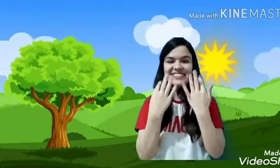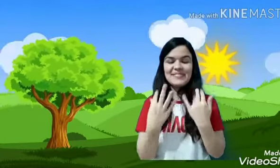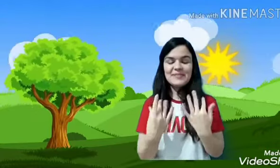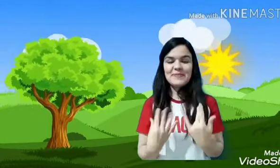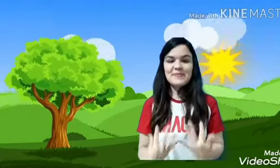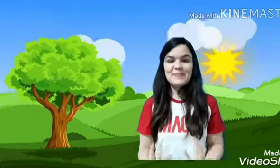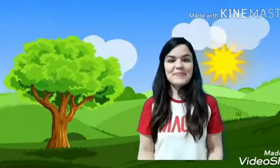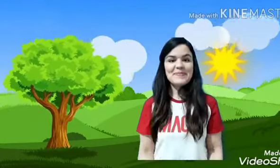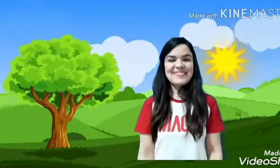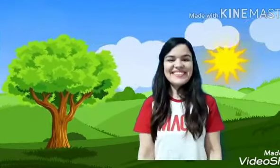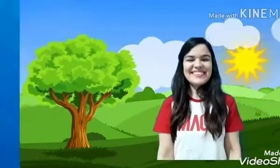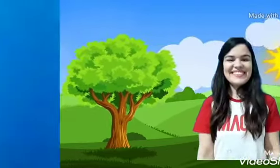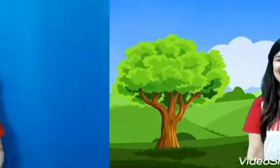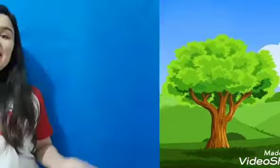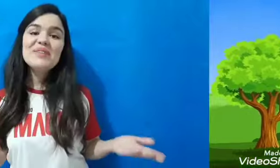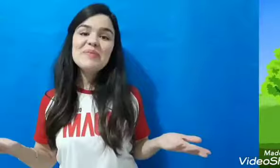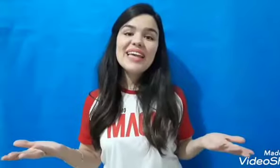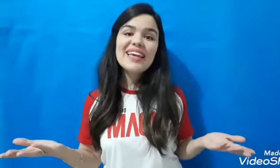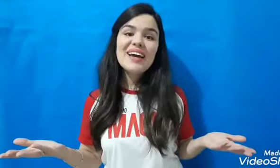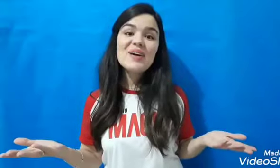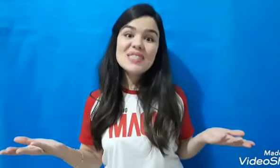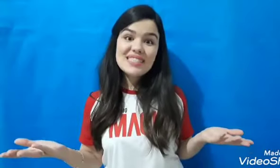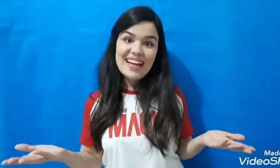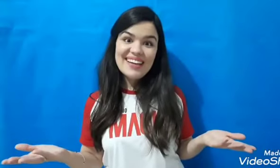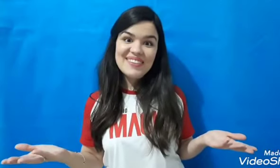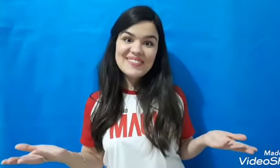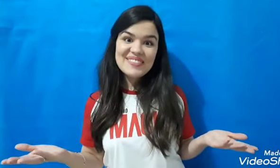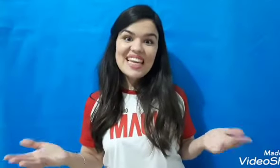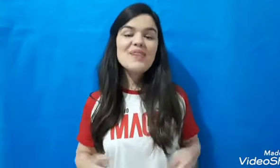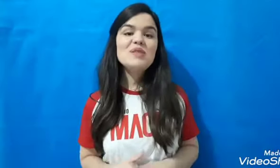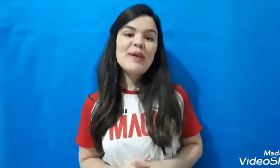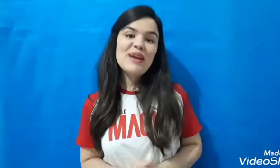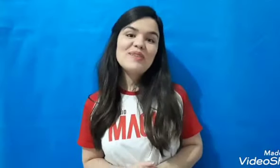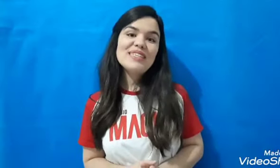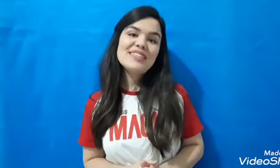E aí turminha gostaram? Espero que vocês tenham